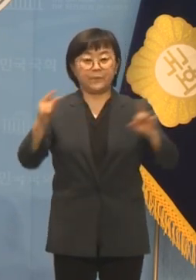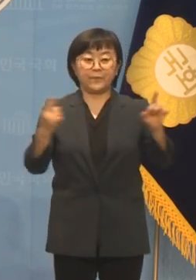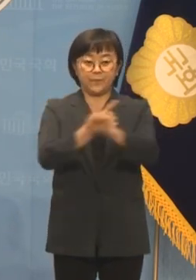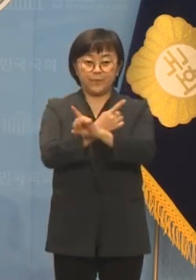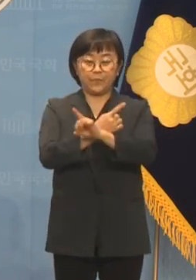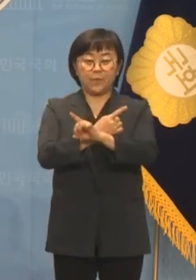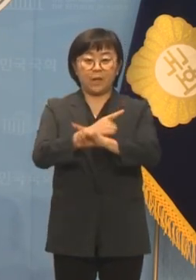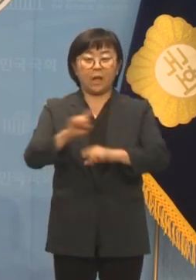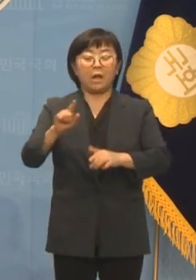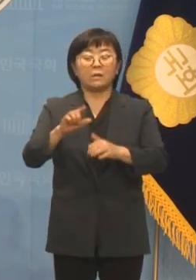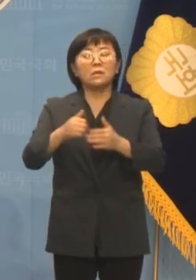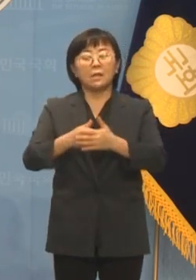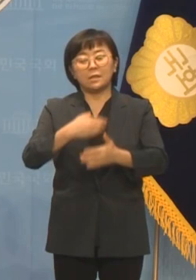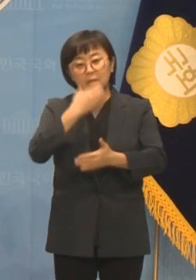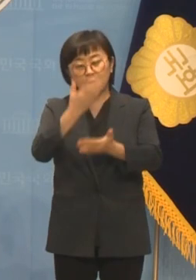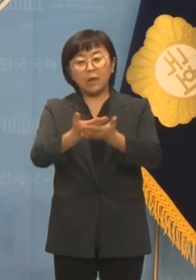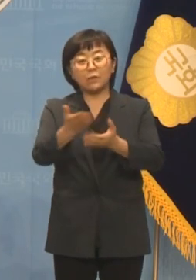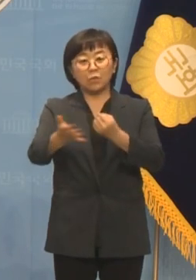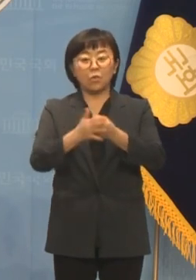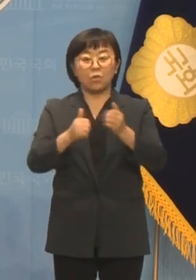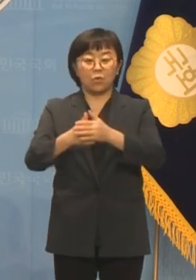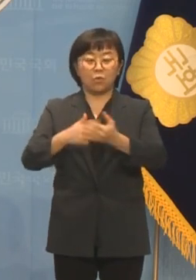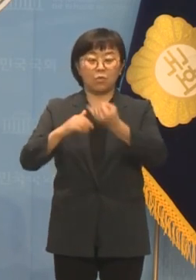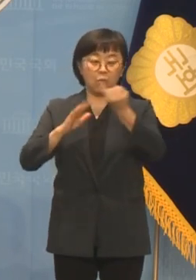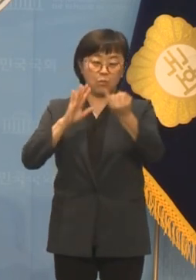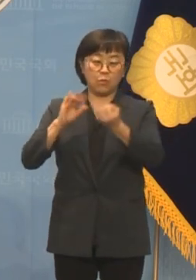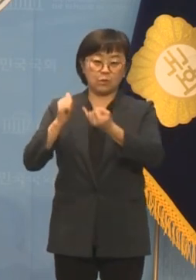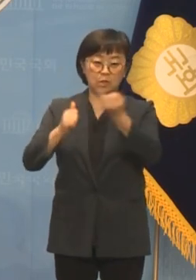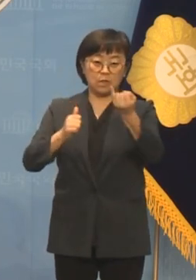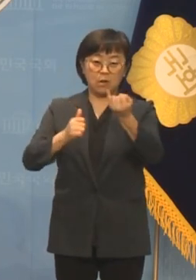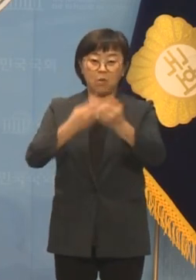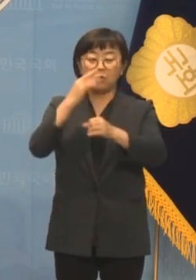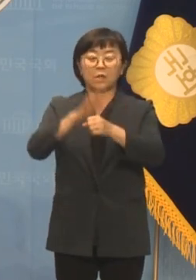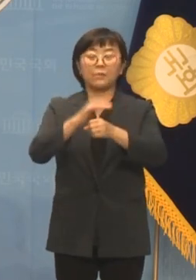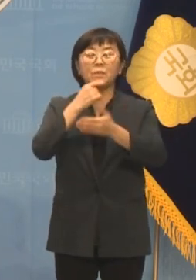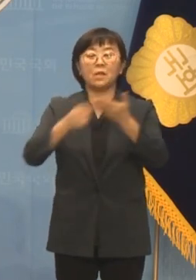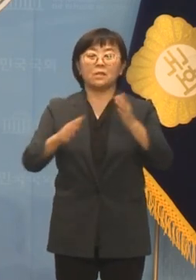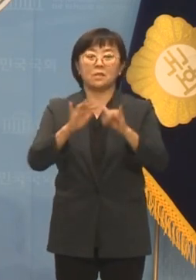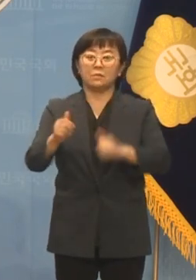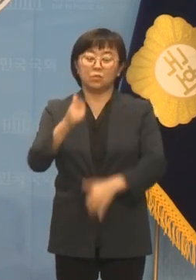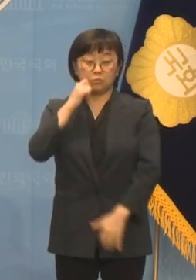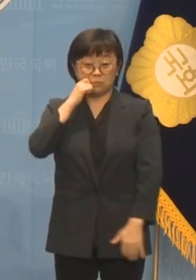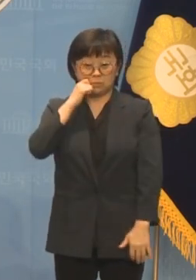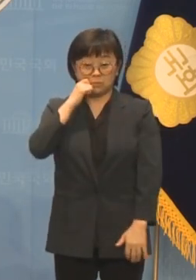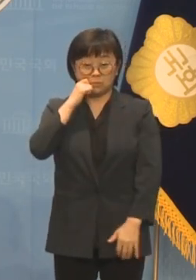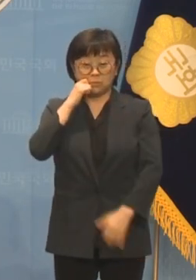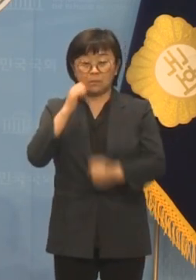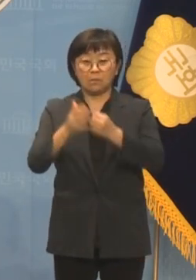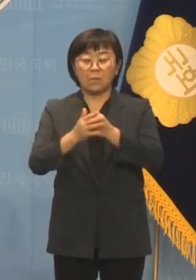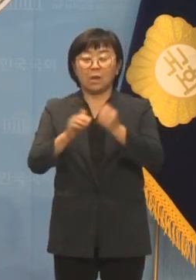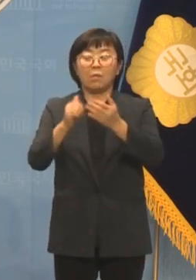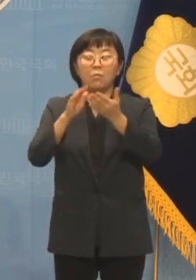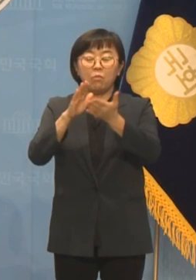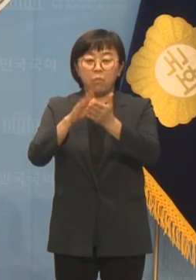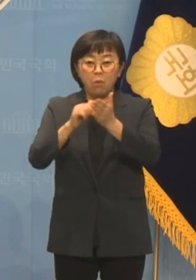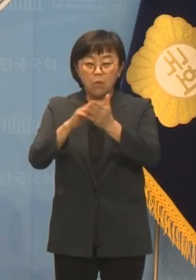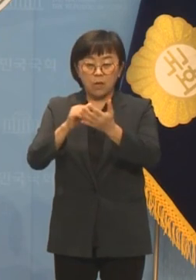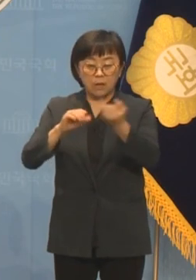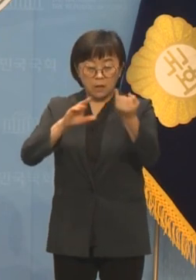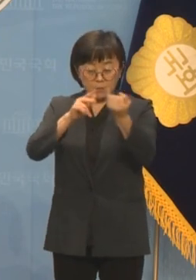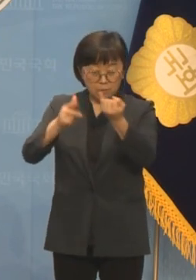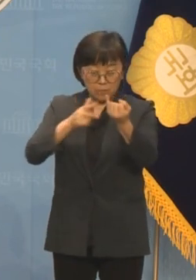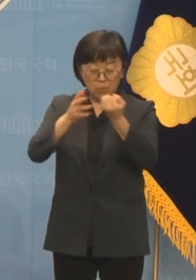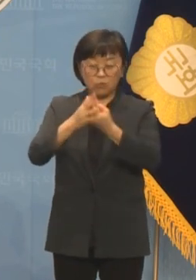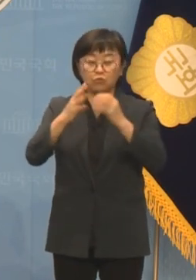백번 양보해도 김건희 여사 본인이 억울한 피해자일 수는 없습니다. 몰카 피해자 코스프레로